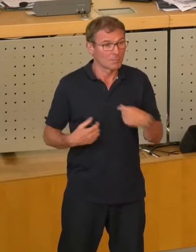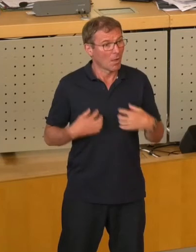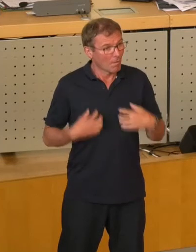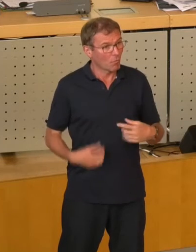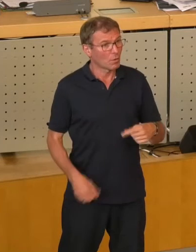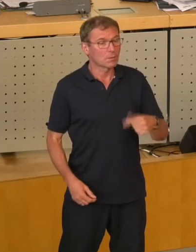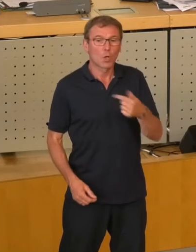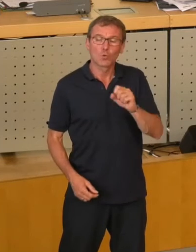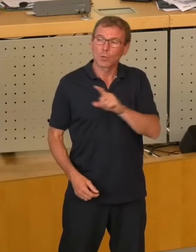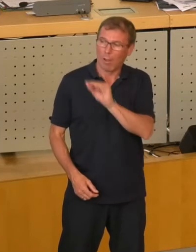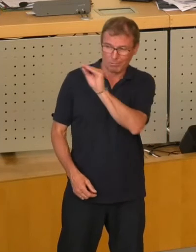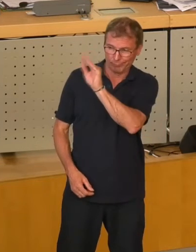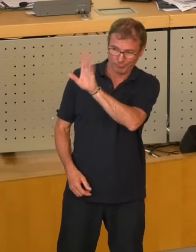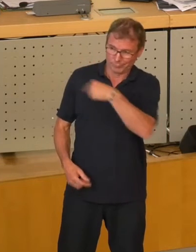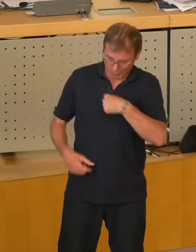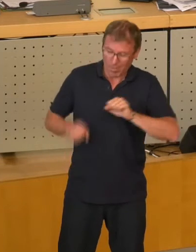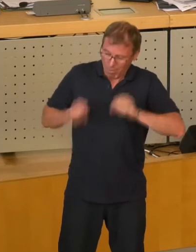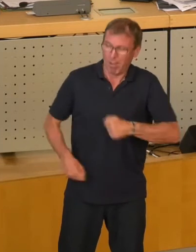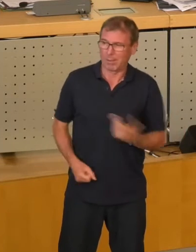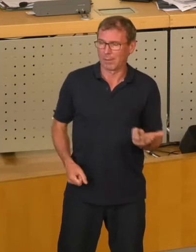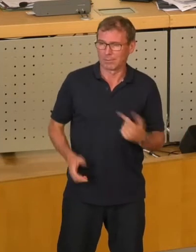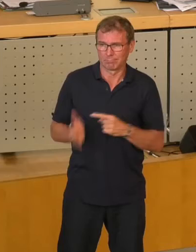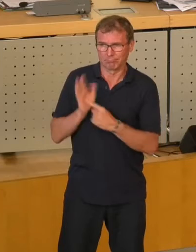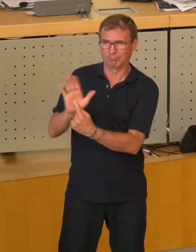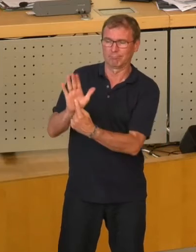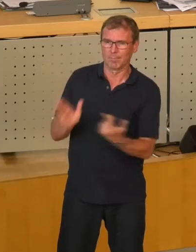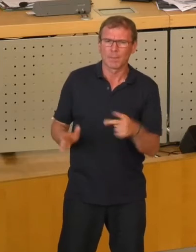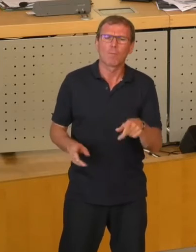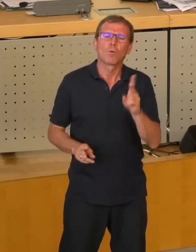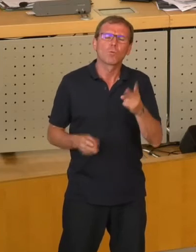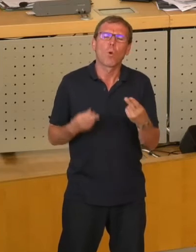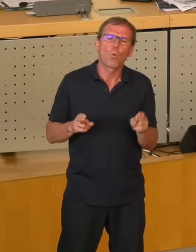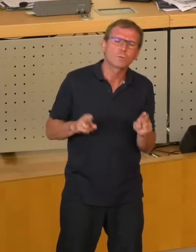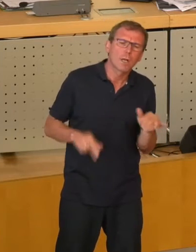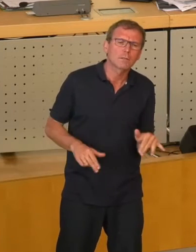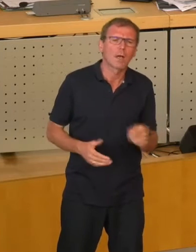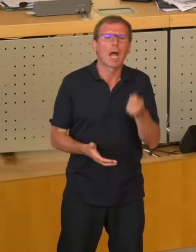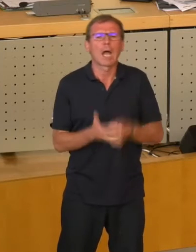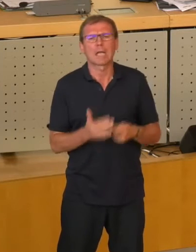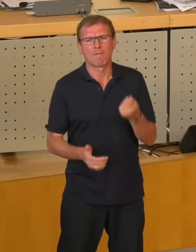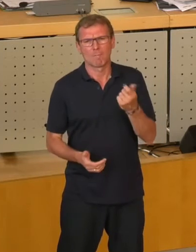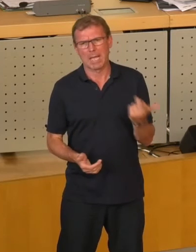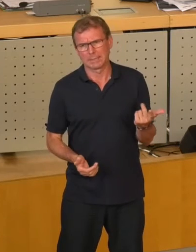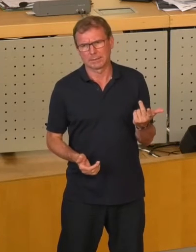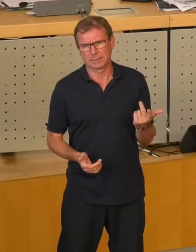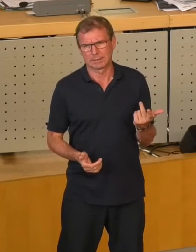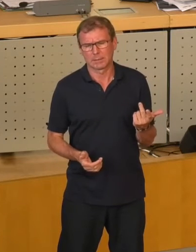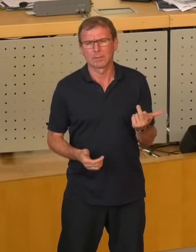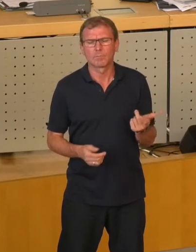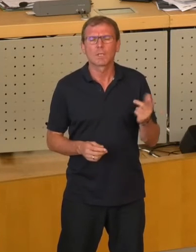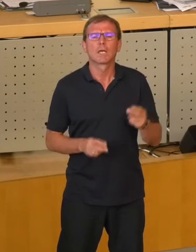dass wir die TÜGA eines Besseren belehren können. Es gibt noch Unsicherheiten bezüglich des Kaufpreises, es wurde ein